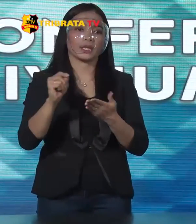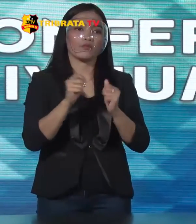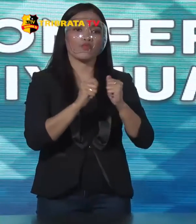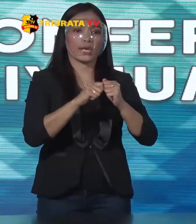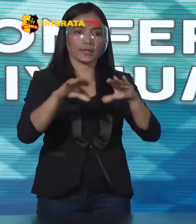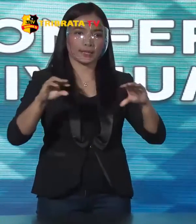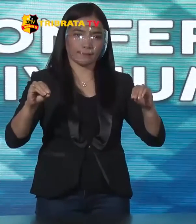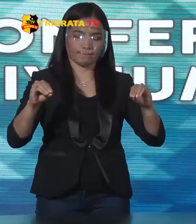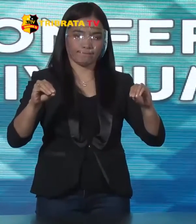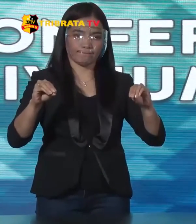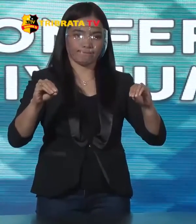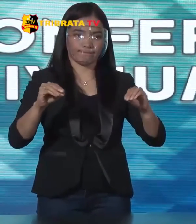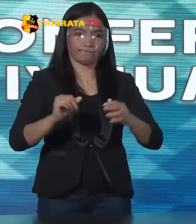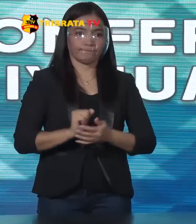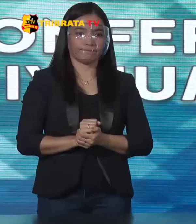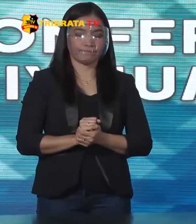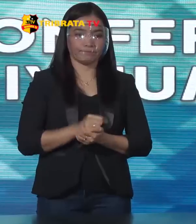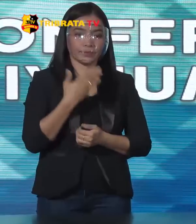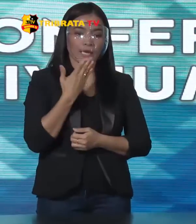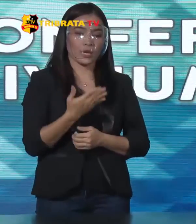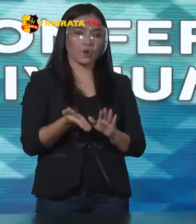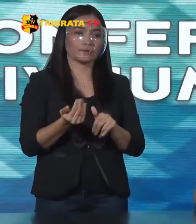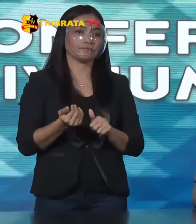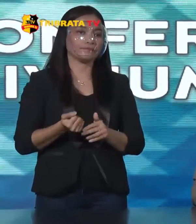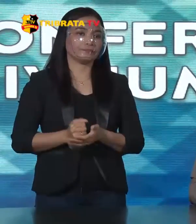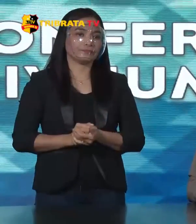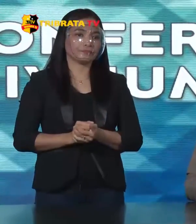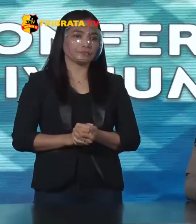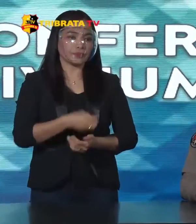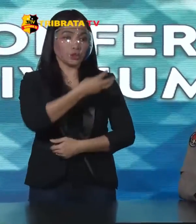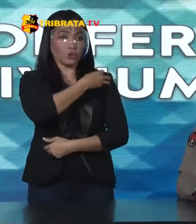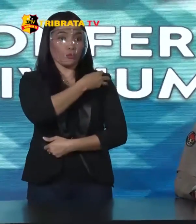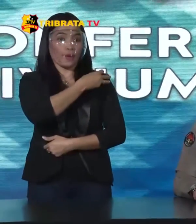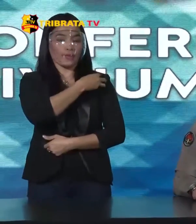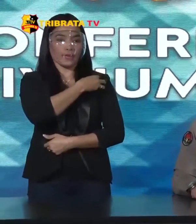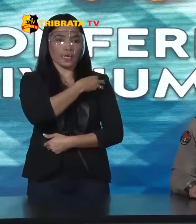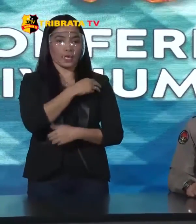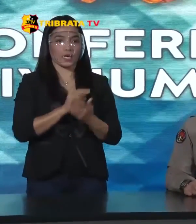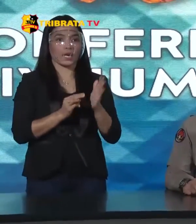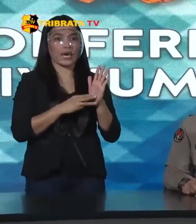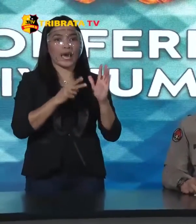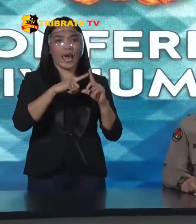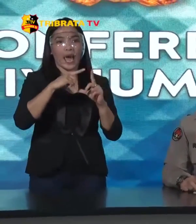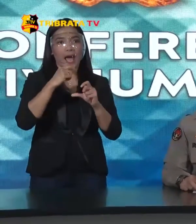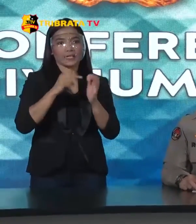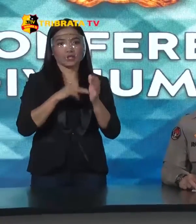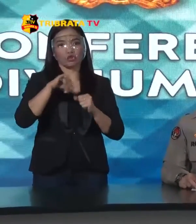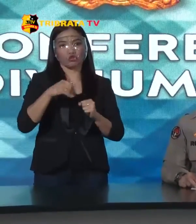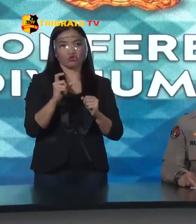tugas Jadi tanya hal lain Pak Mengenai OTT Bupati Nanjuk Kan dia informasikan Bahwa itu adalah Hasil